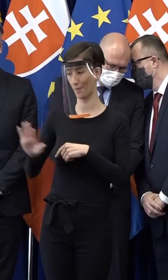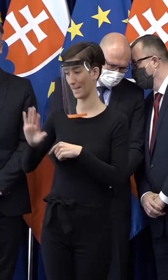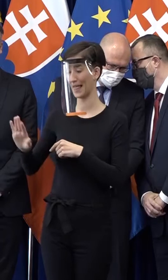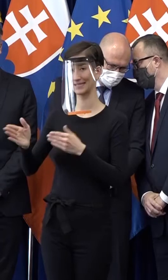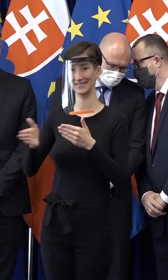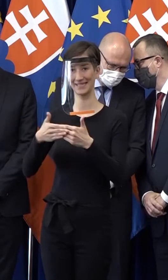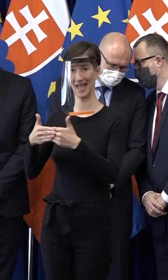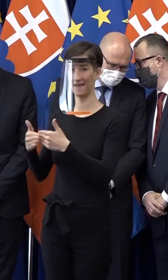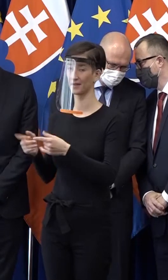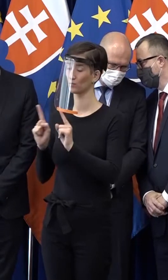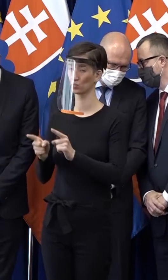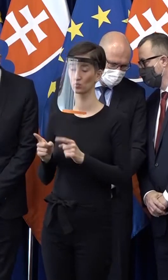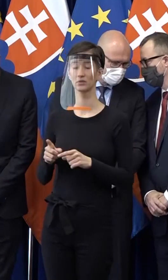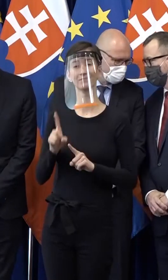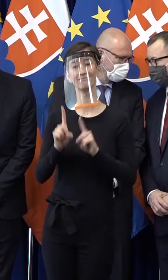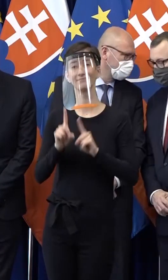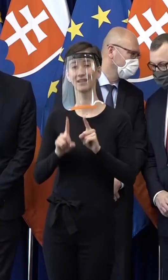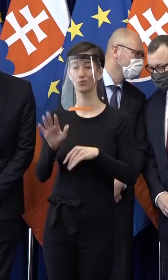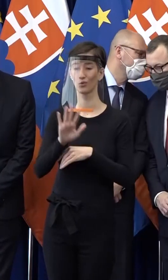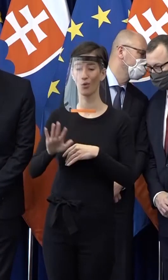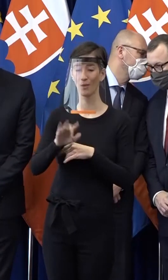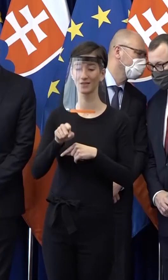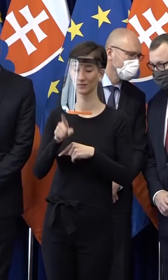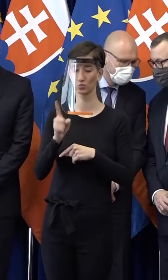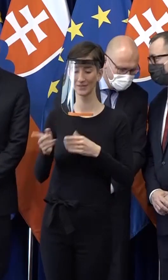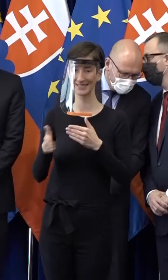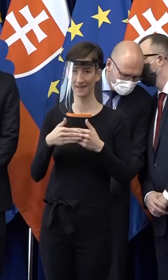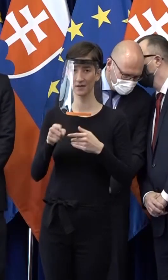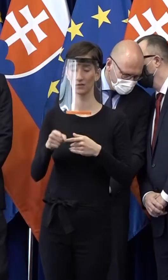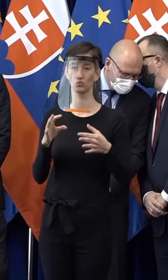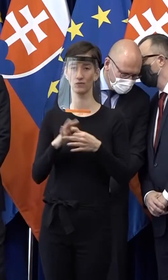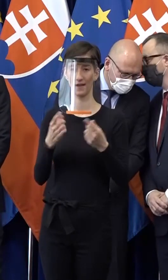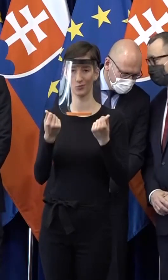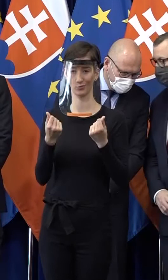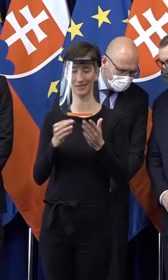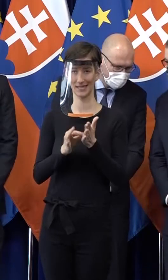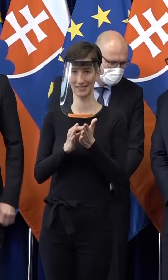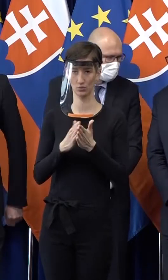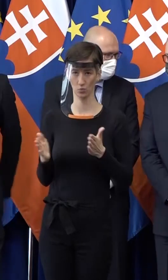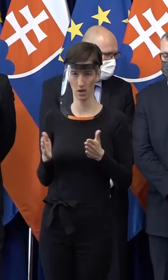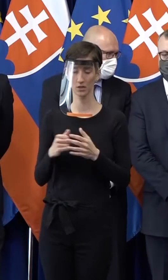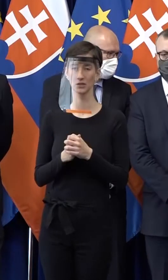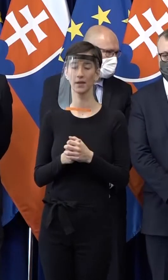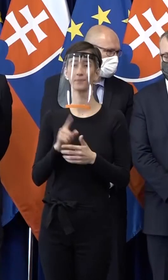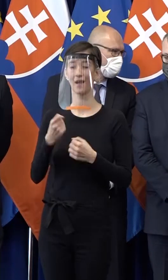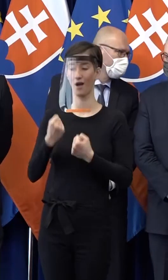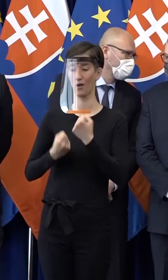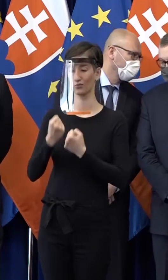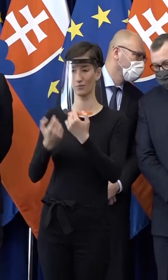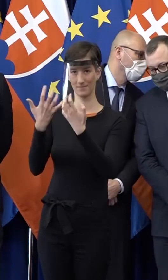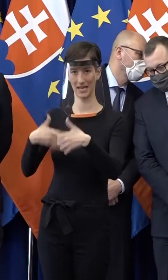Sú segmenty, ktoré zavrieli, pretože sa pretrhali logistické toky. Automobil priemysel je najglobálnejší priemysel, ktorý máme. Takže ak